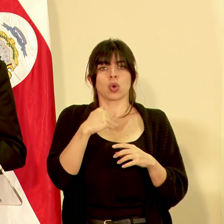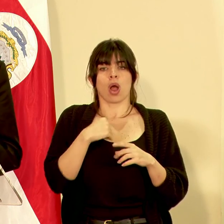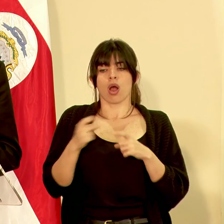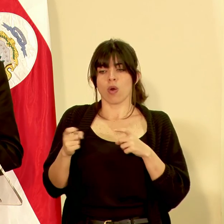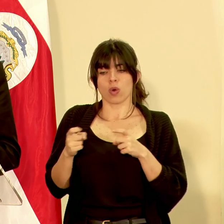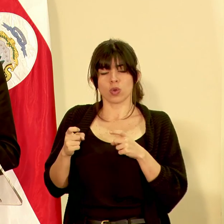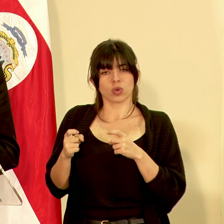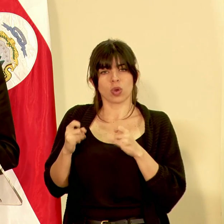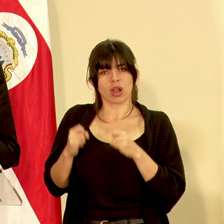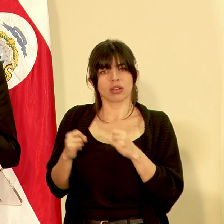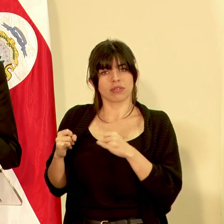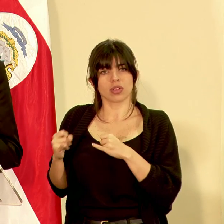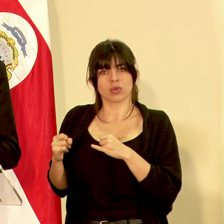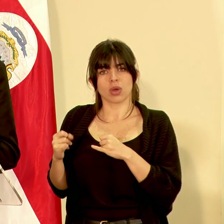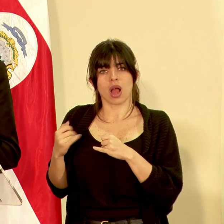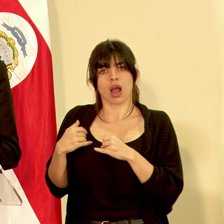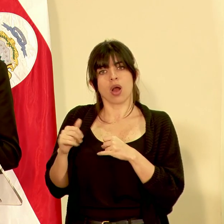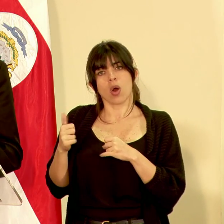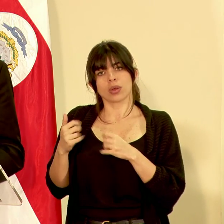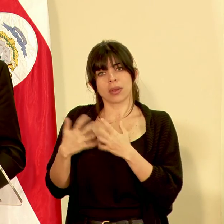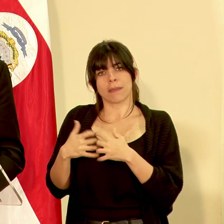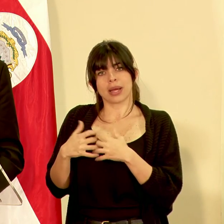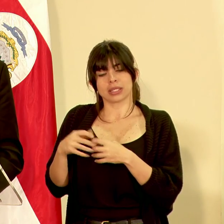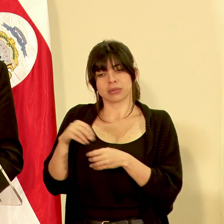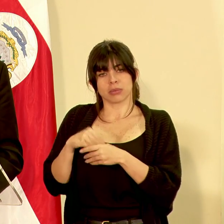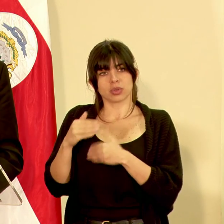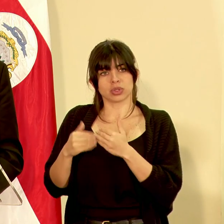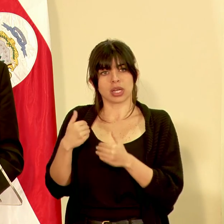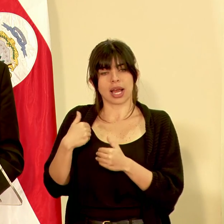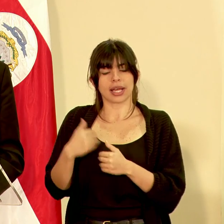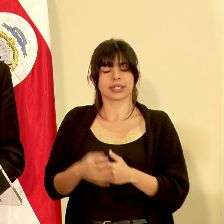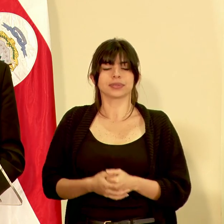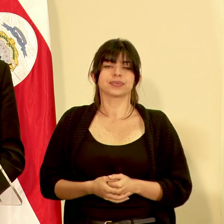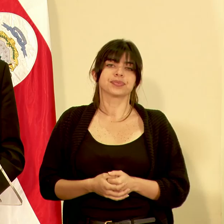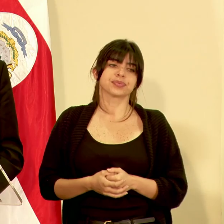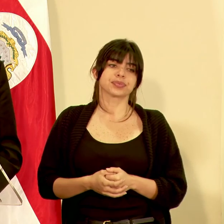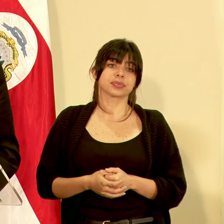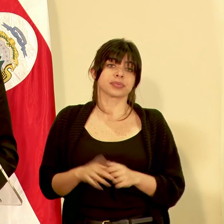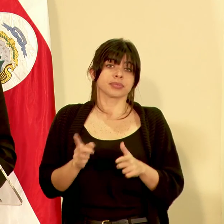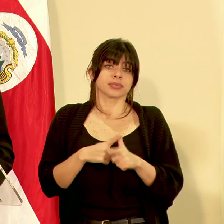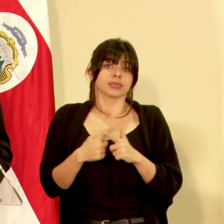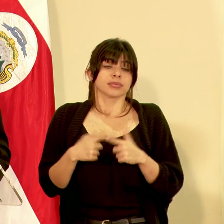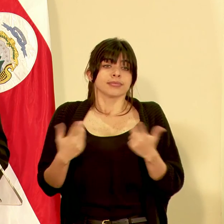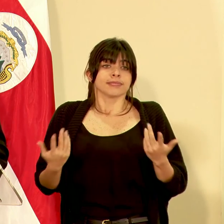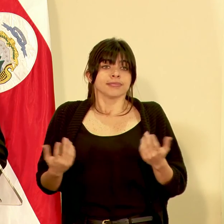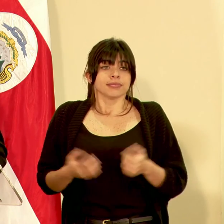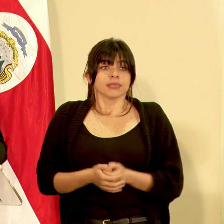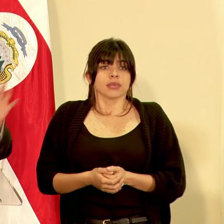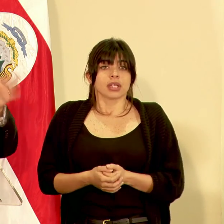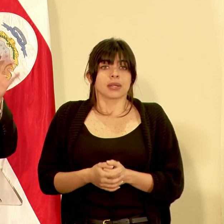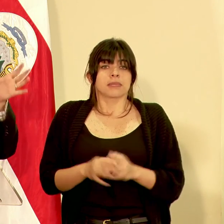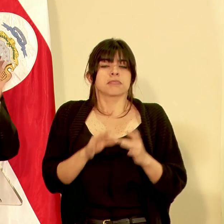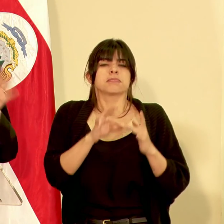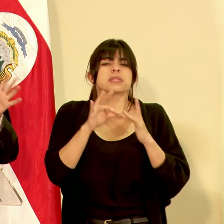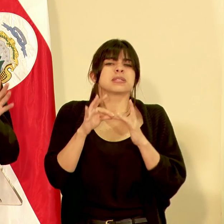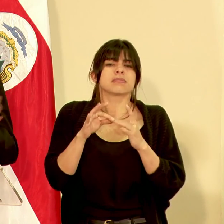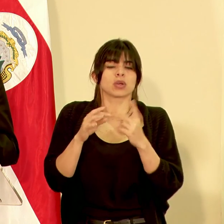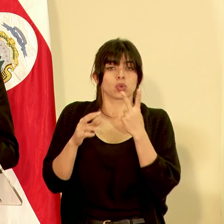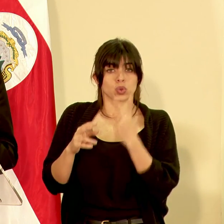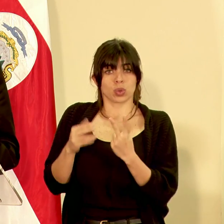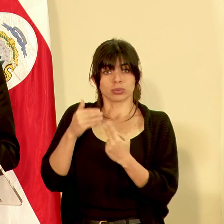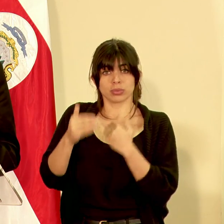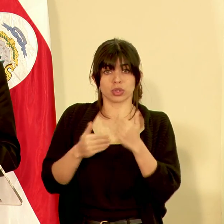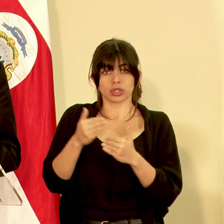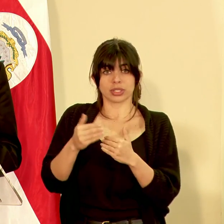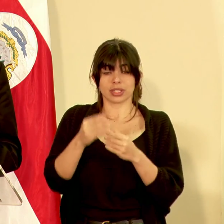de control que tienen ciertas otras dentro de sus propios procesos entonces fundamentalmente los dos procesos